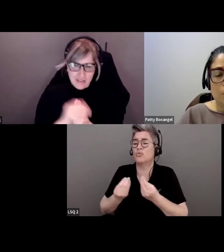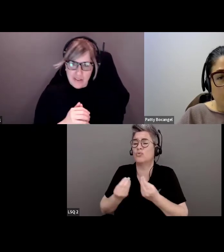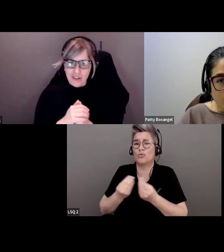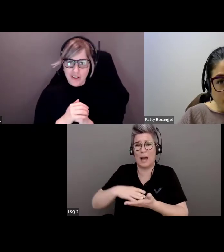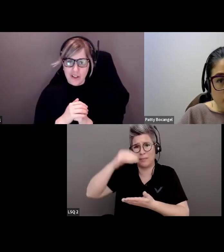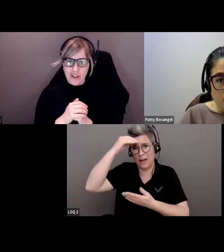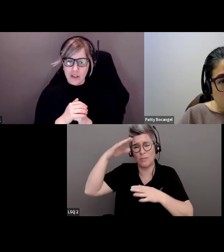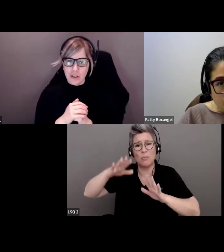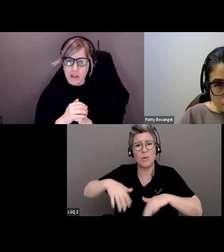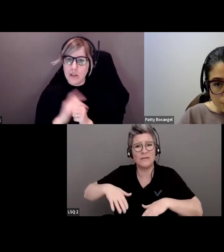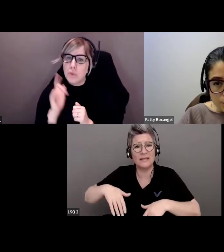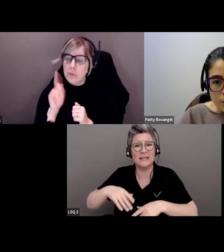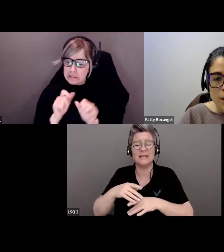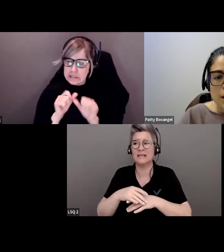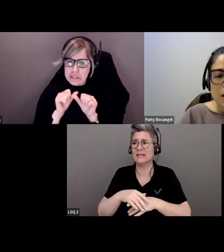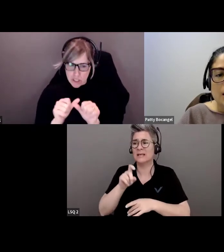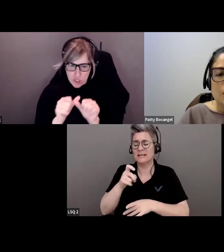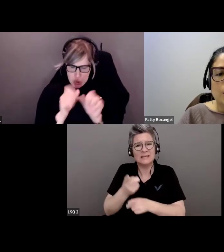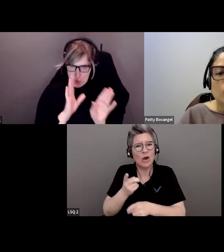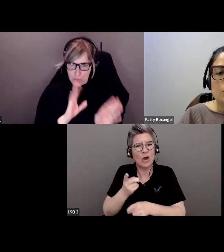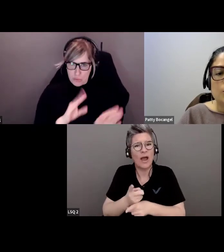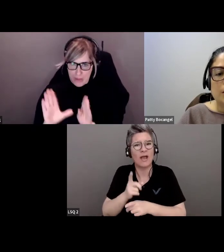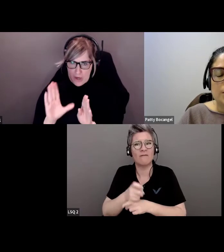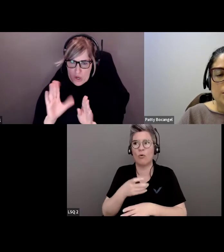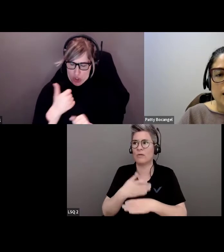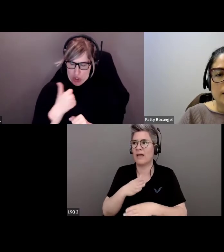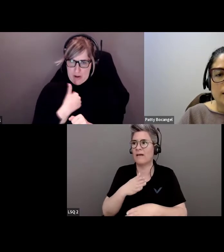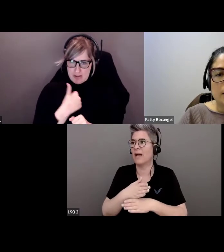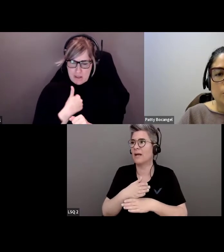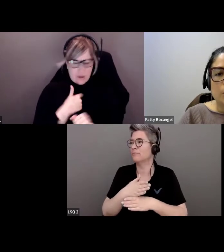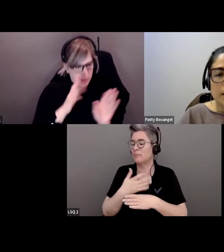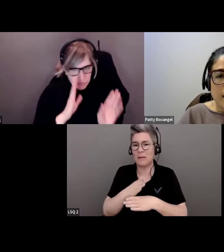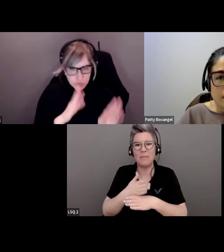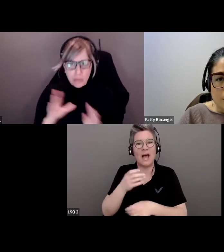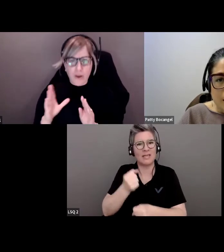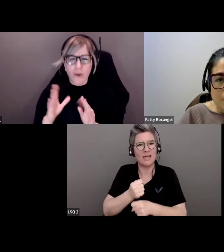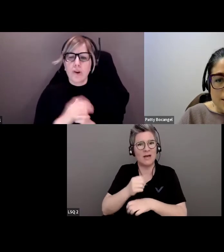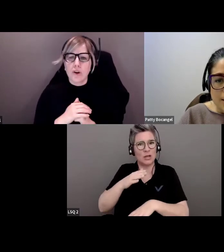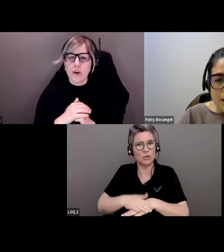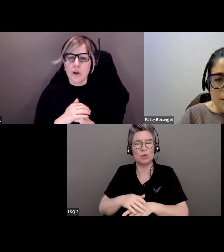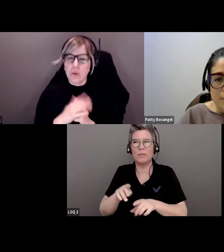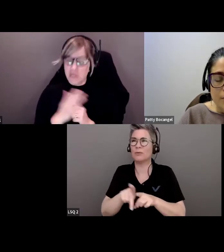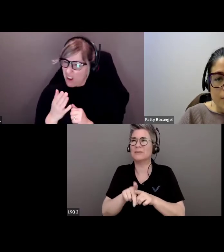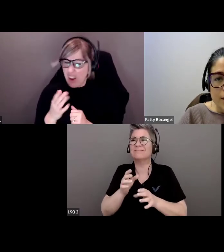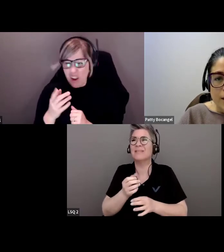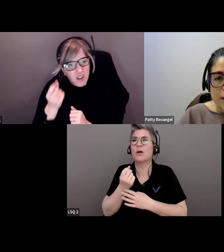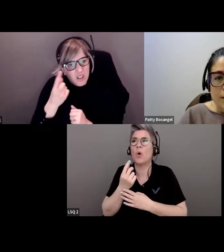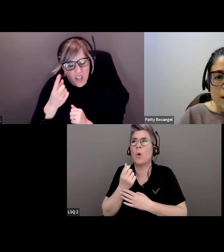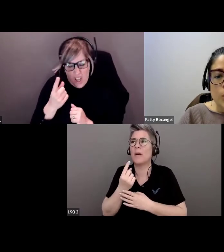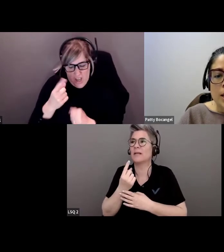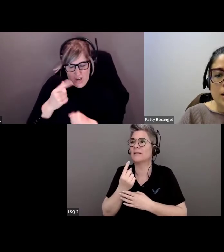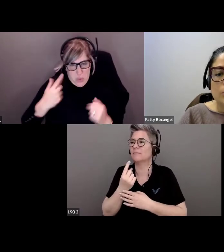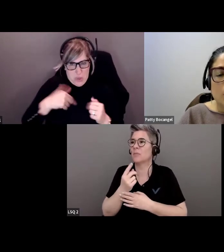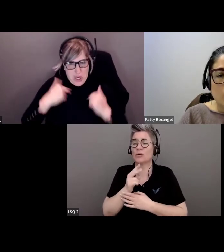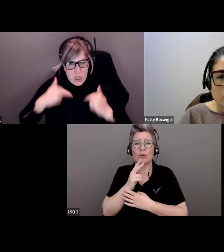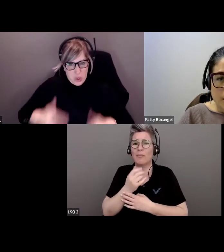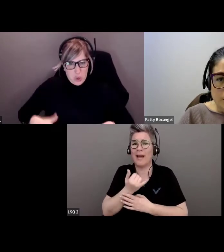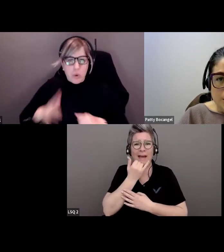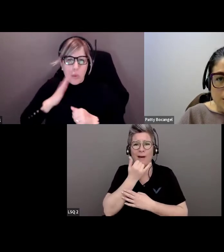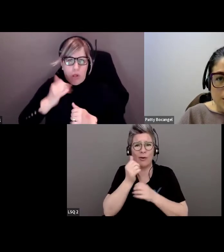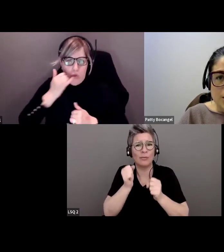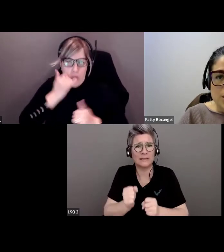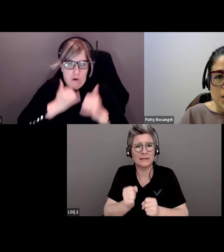acceptable. Il faut travailler à ce point. Préparer, oui, mais aussi comprendre que nous ferons sans doute des erreurs,